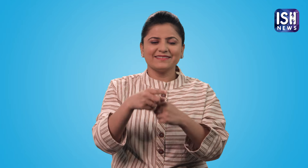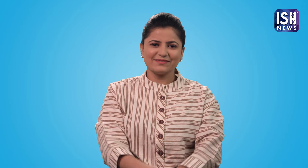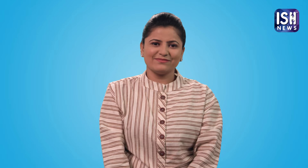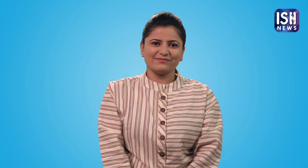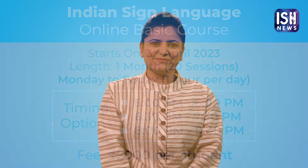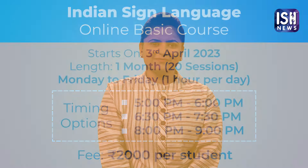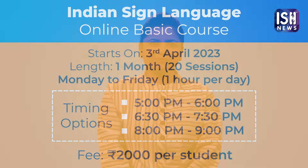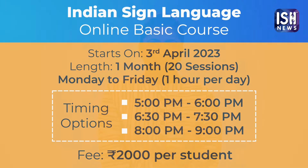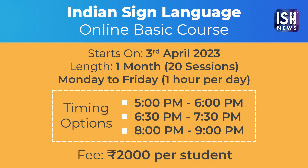आनन लेंगे